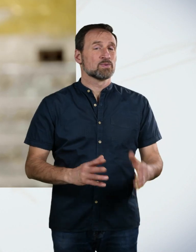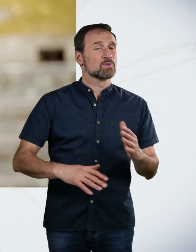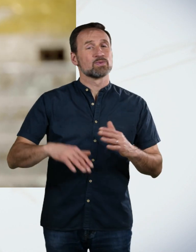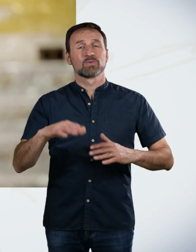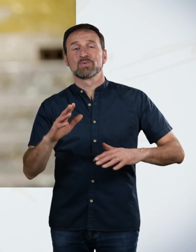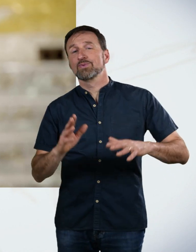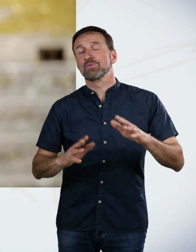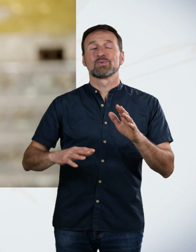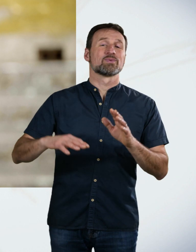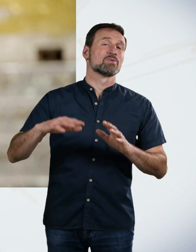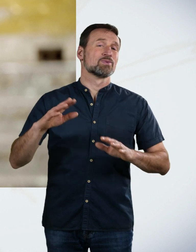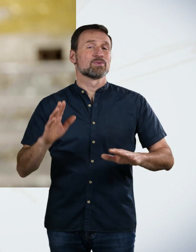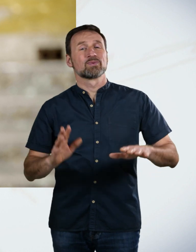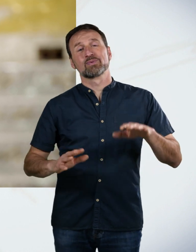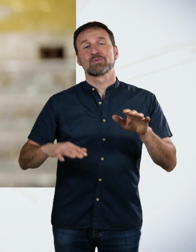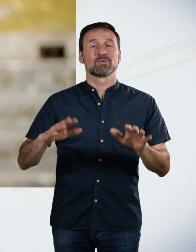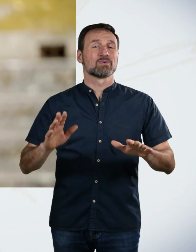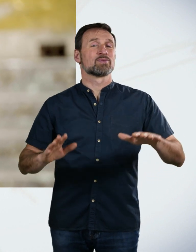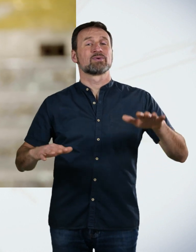Ich hätte gar nicht erst herkommen dürfen heute. hätte eigentlich direkt absagen sollen.